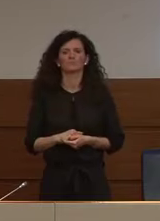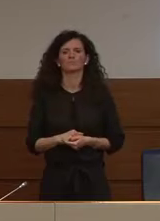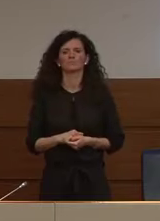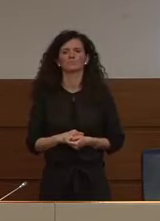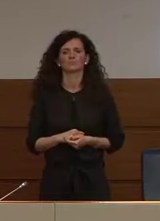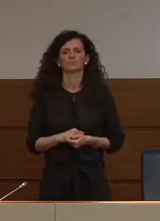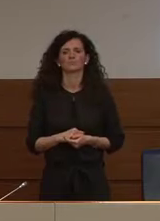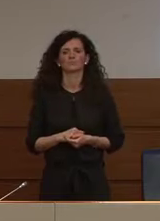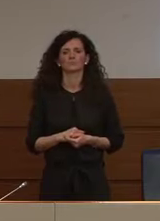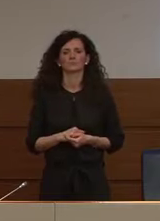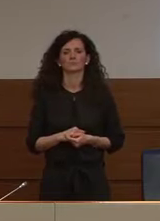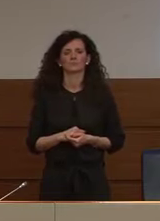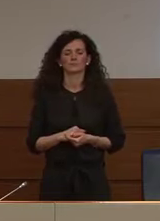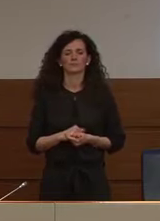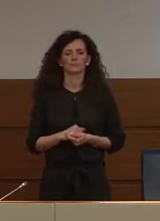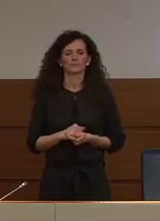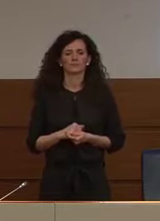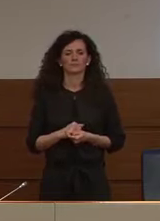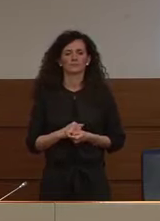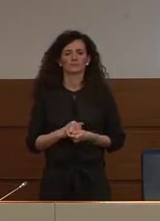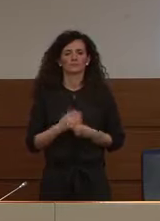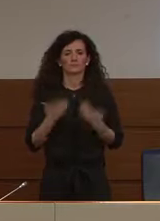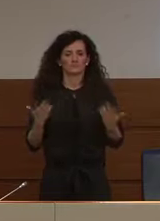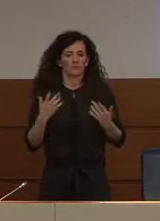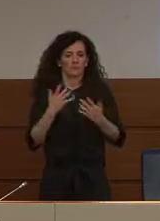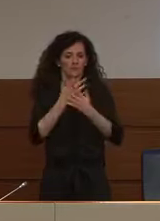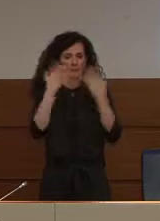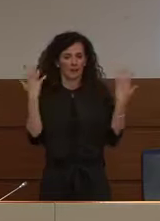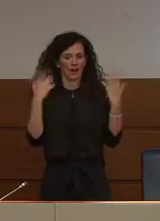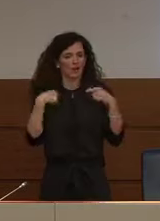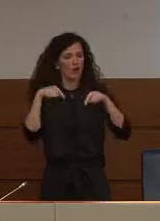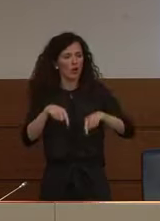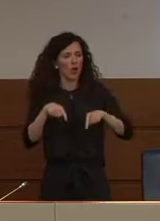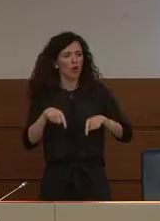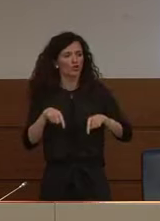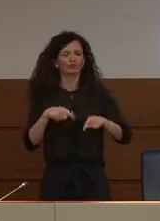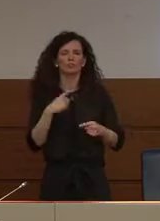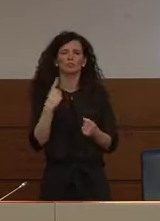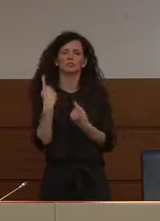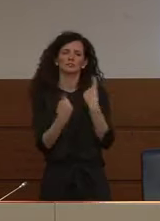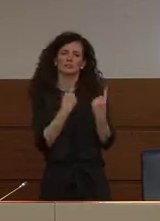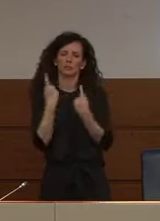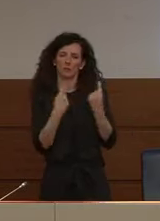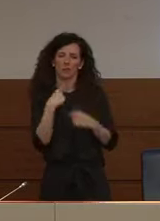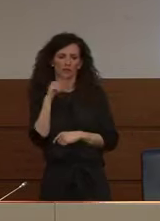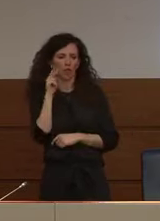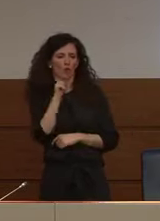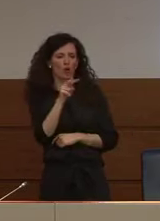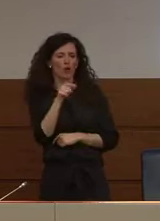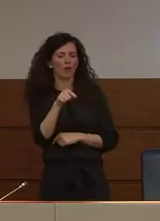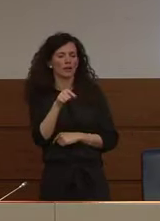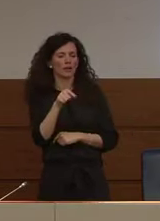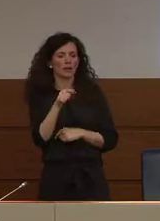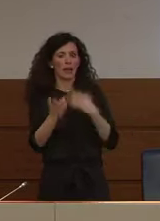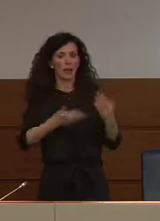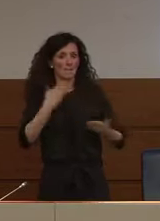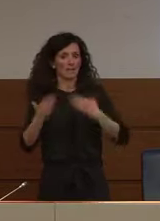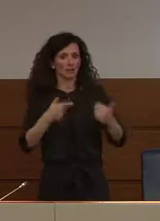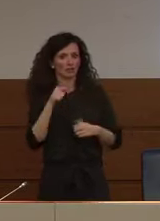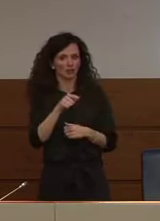chiaro che quello che stiamo vedendo oggi riflette ancora la